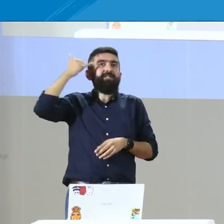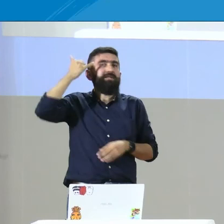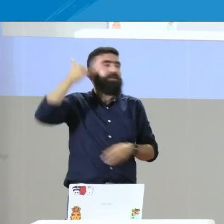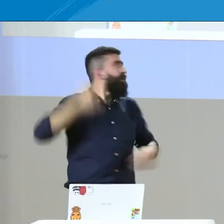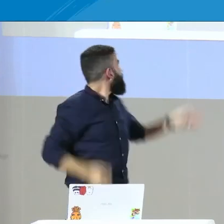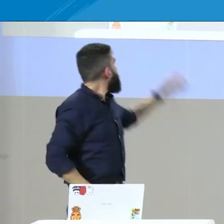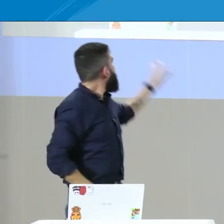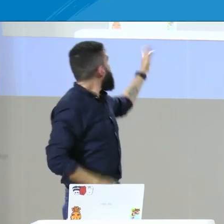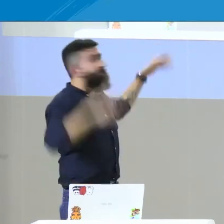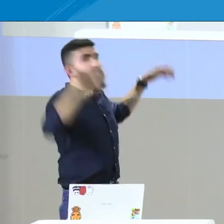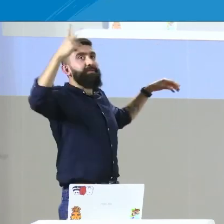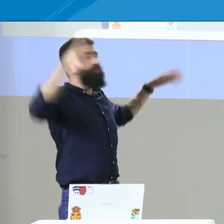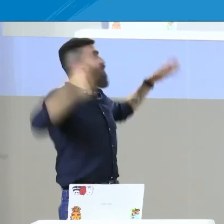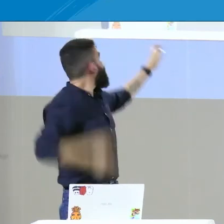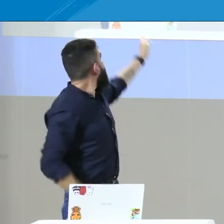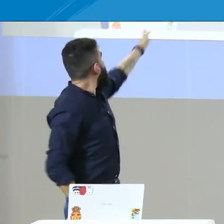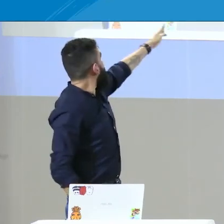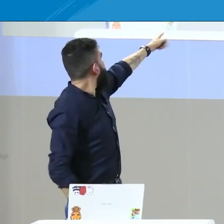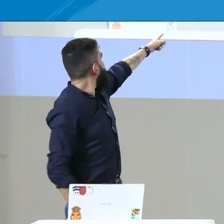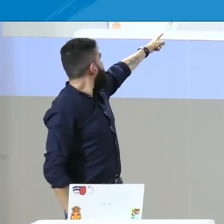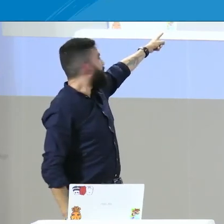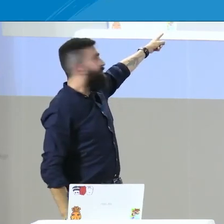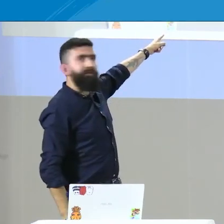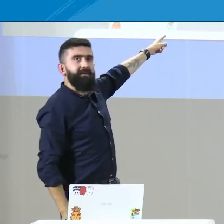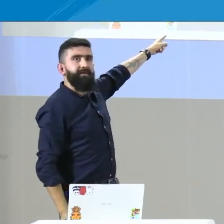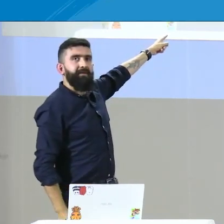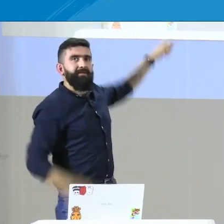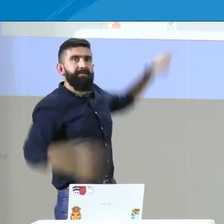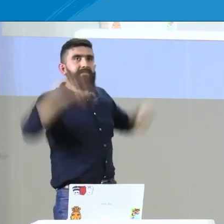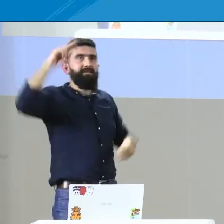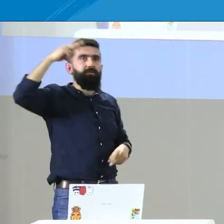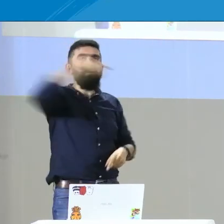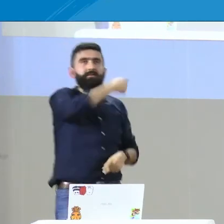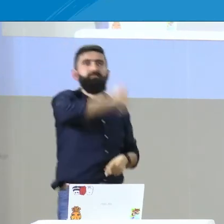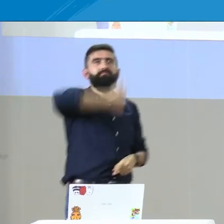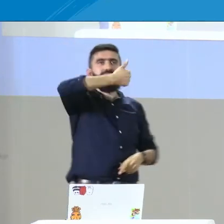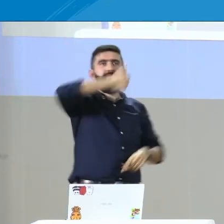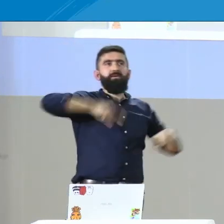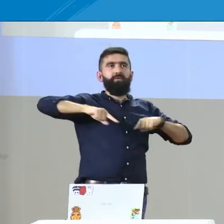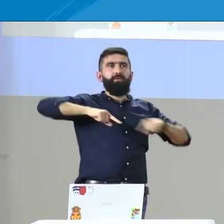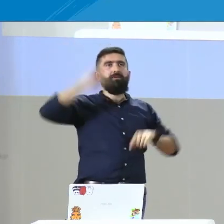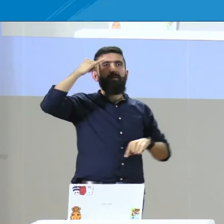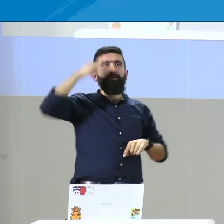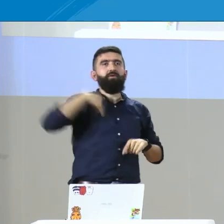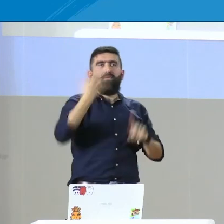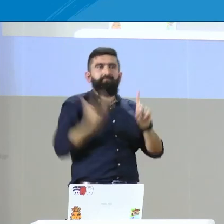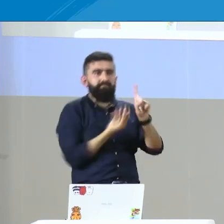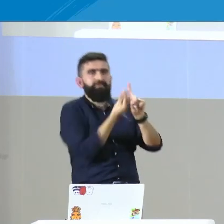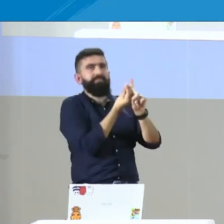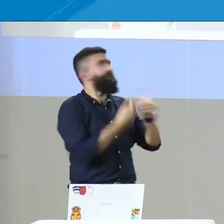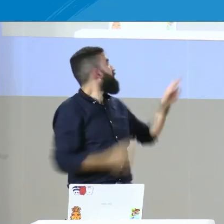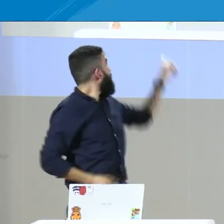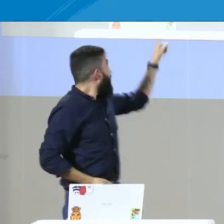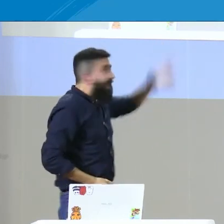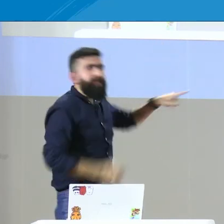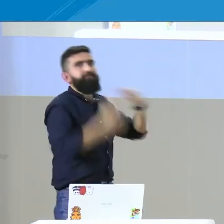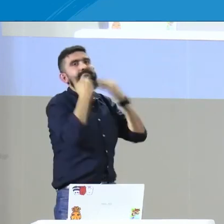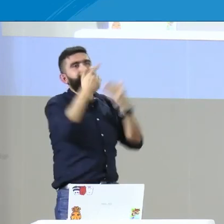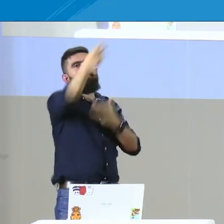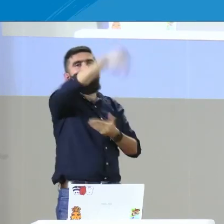Y estos son los profesionales del grupo de lenguaje, cultura y comunicación en la subdirección de promoción y desarrollo. Entonces, está en